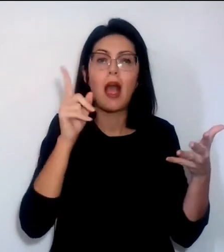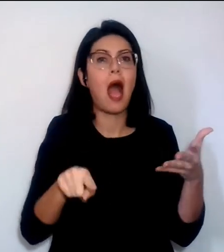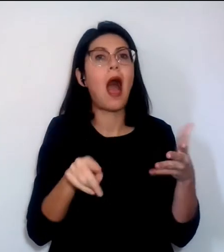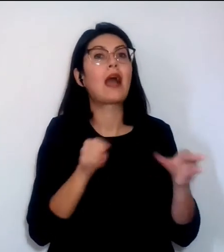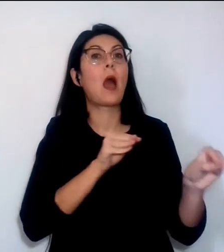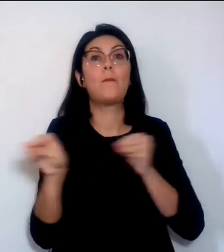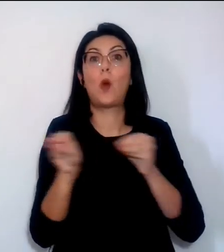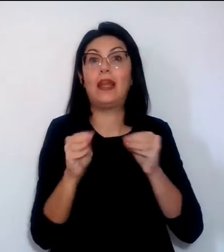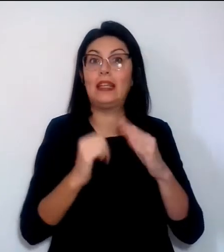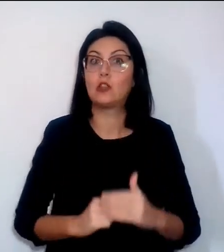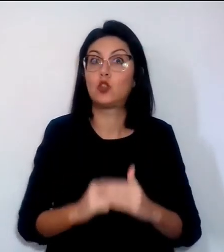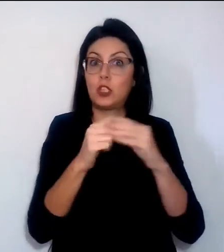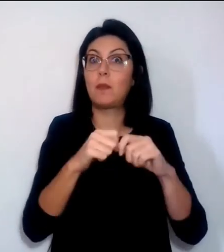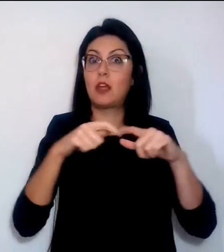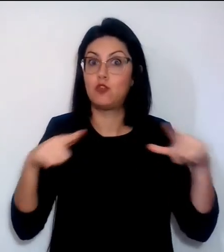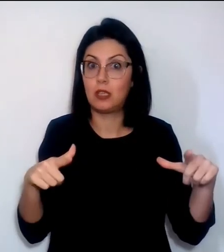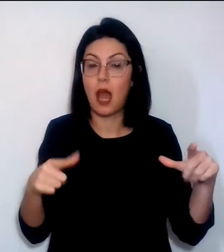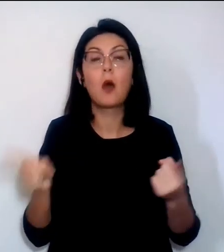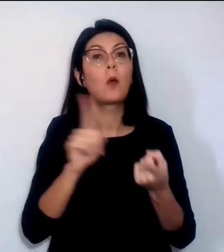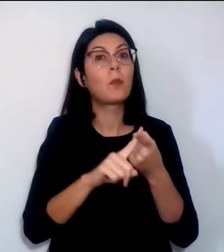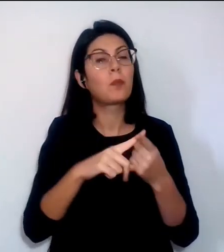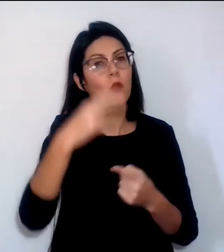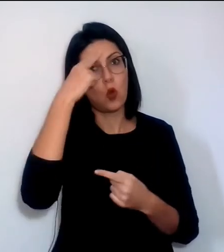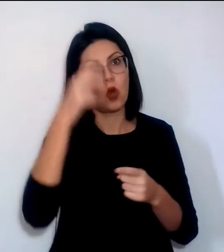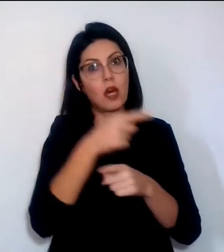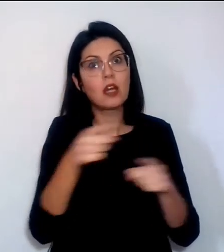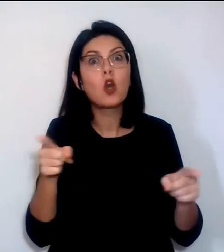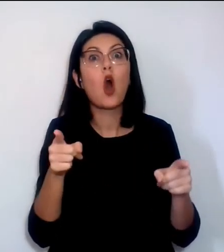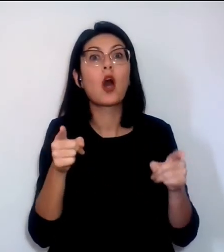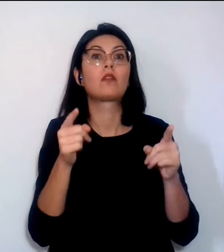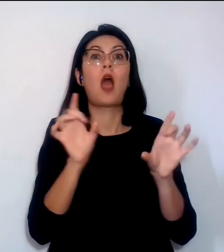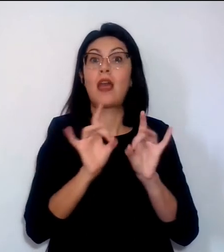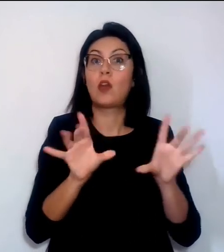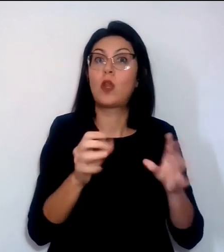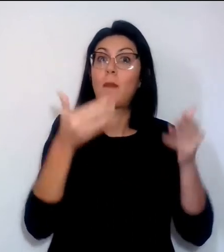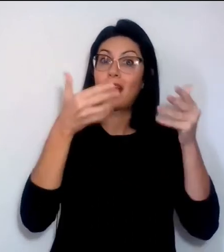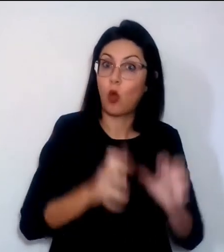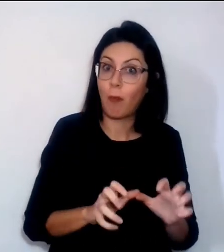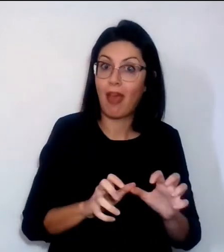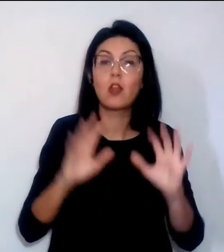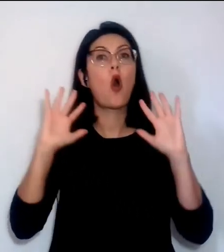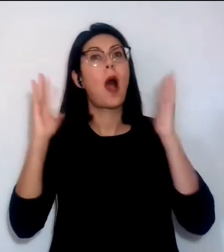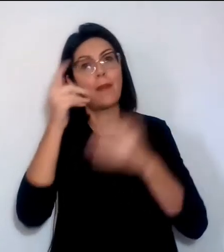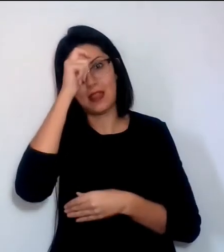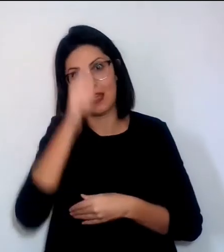città e poi ricorda meno inquinamento e più rispetto dell'ambiente.